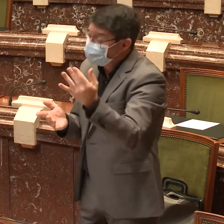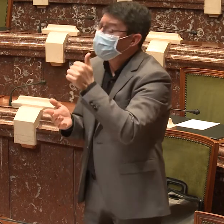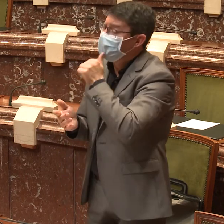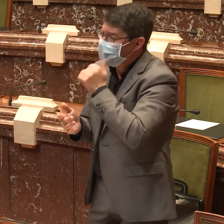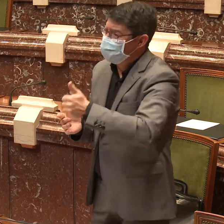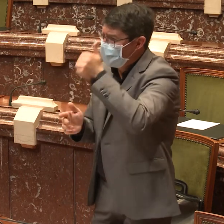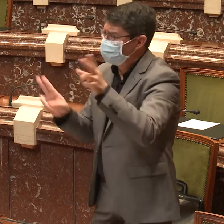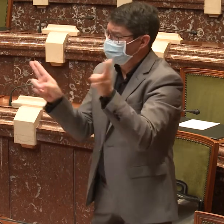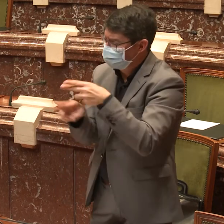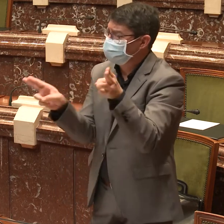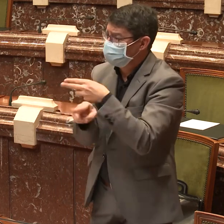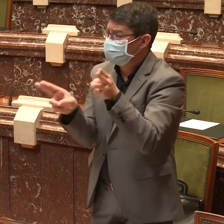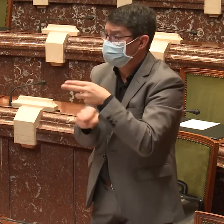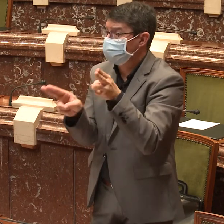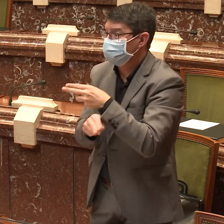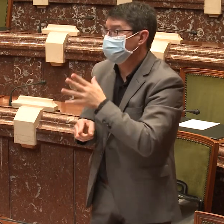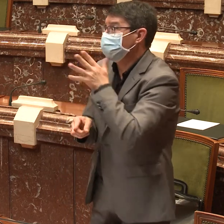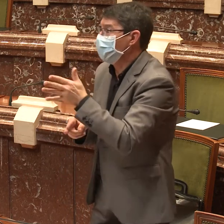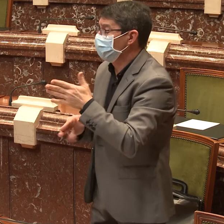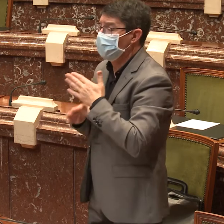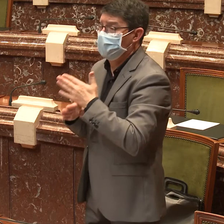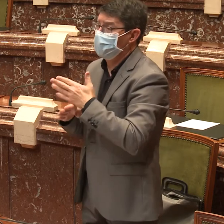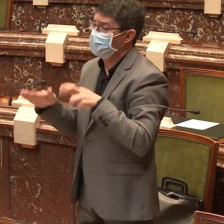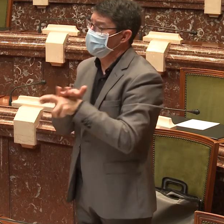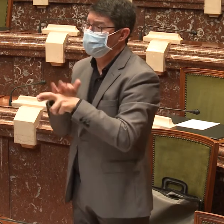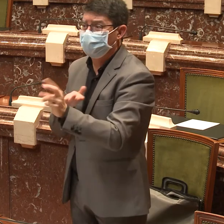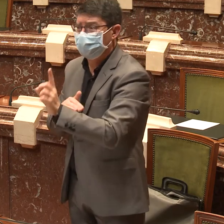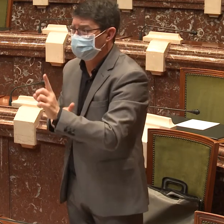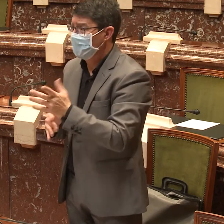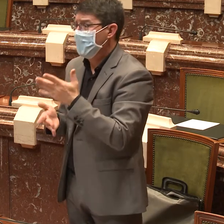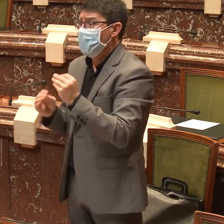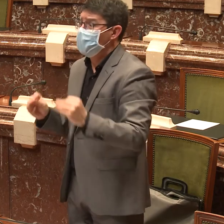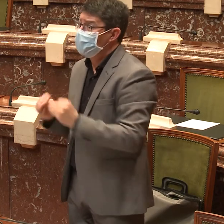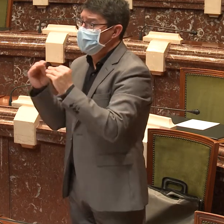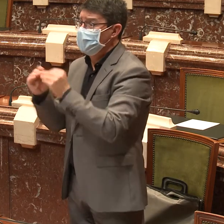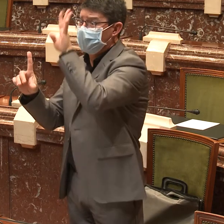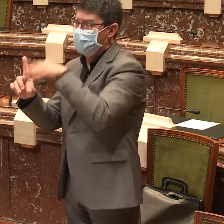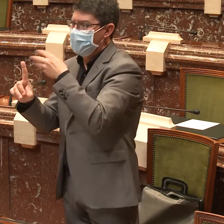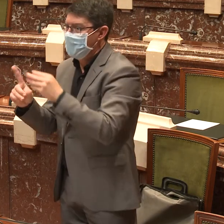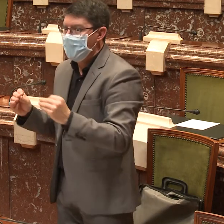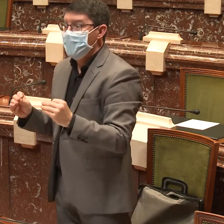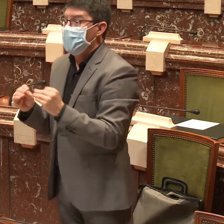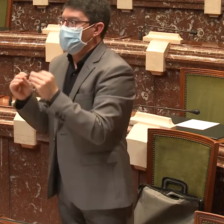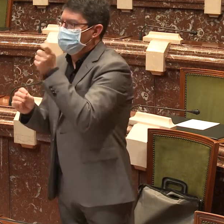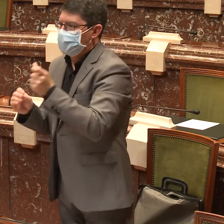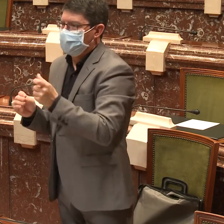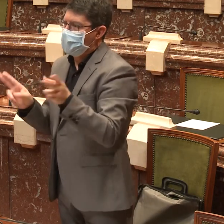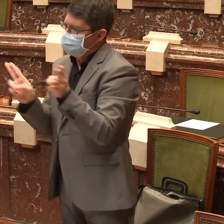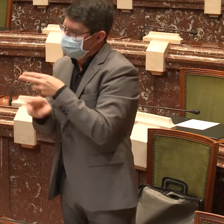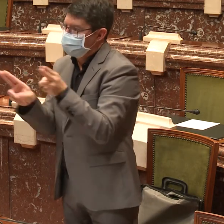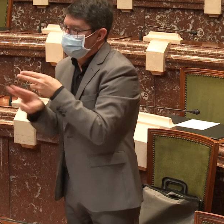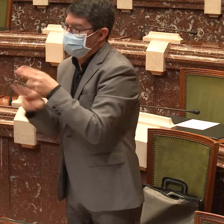cancelar ciertos servicios porque no podemos atenderlos ya que los profesionales coinciden con otros